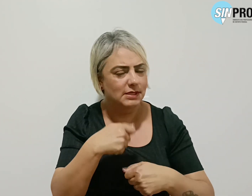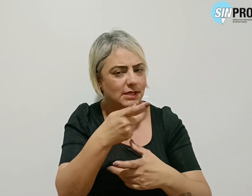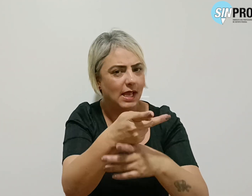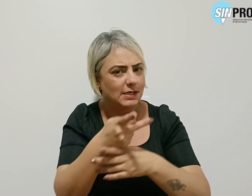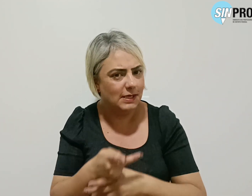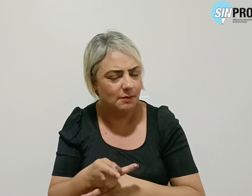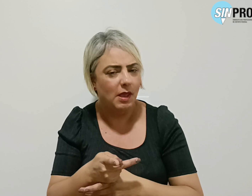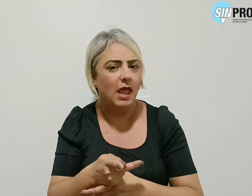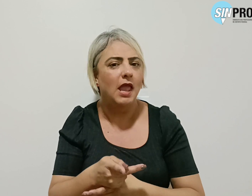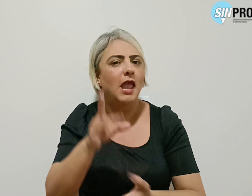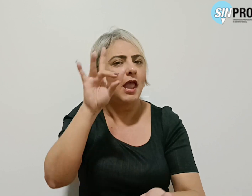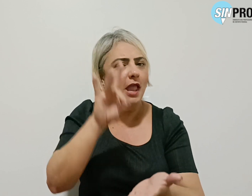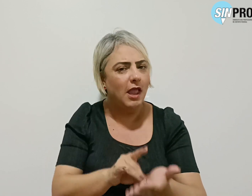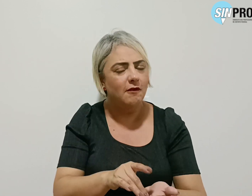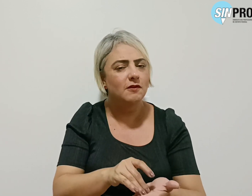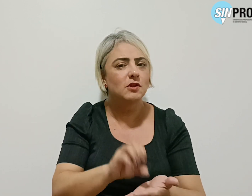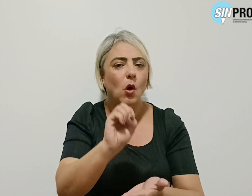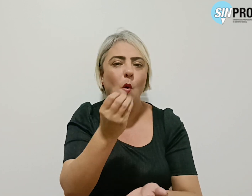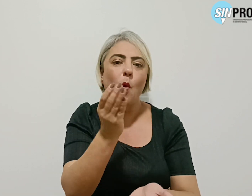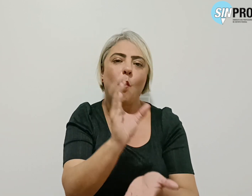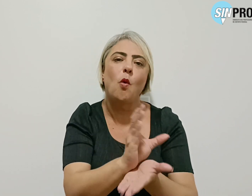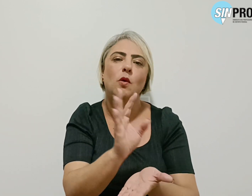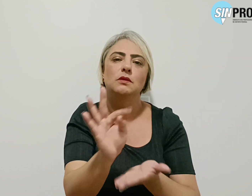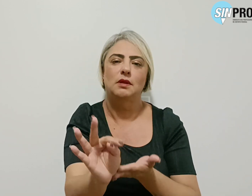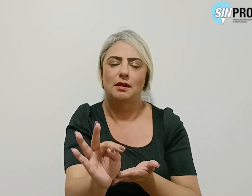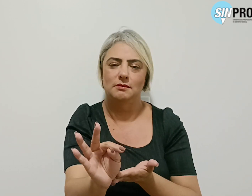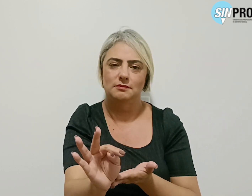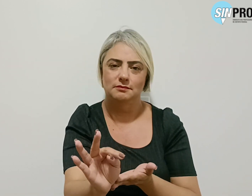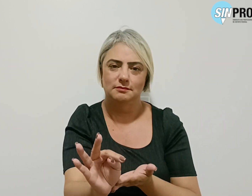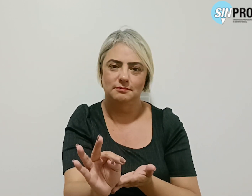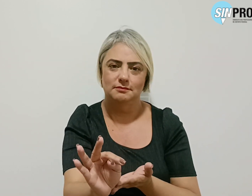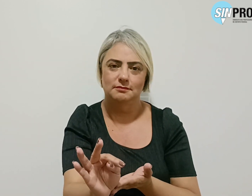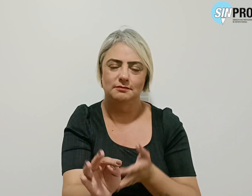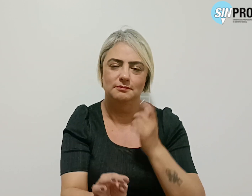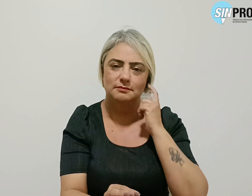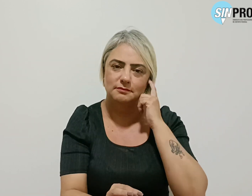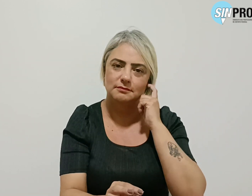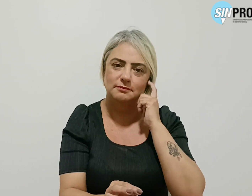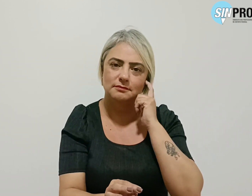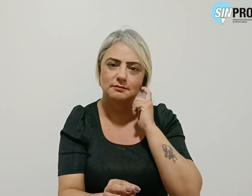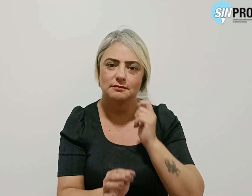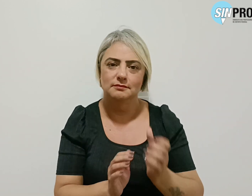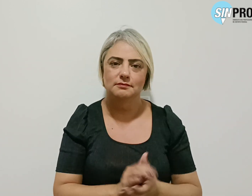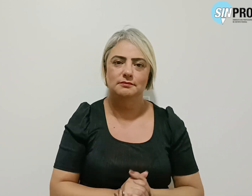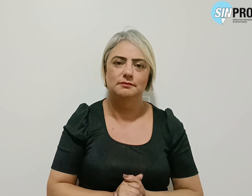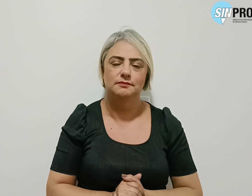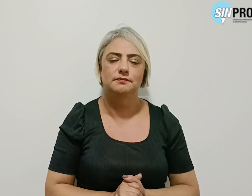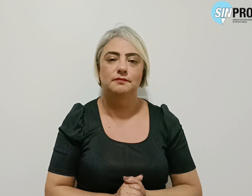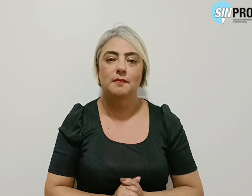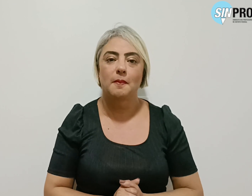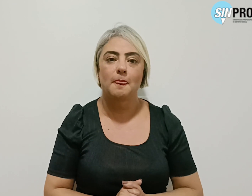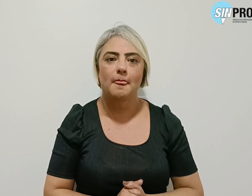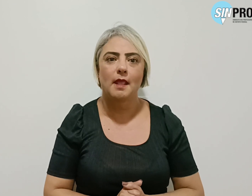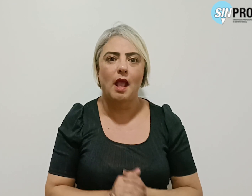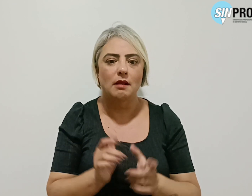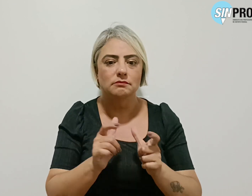efetivos ou em regime de contratação temporária. A expansão do